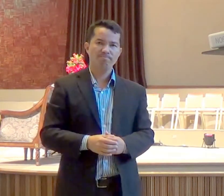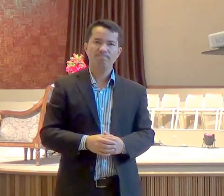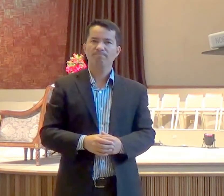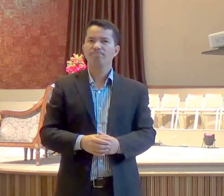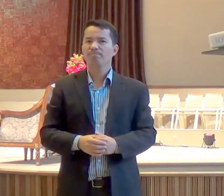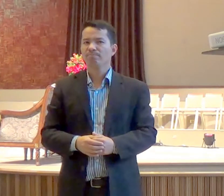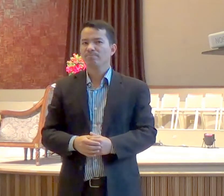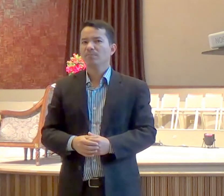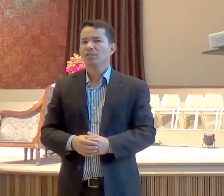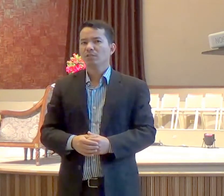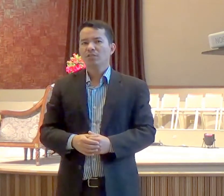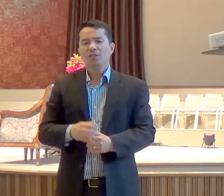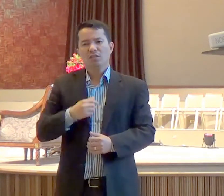estou indo pastorear uma igreja,